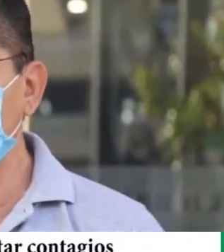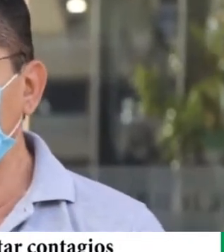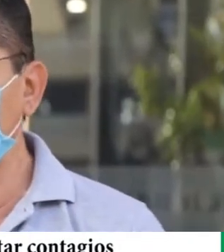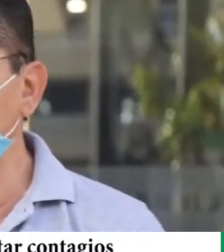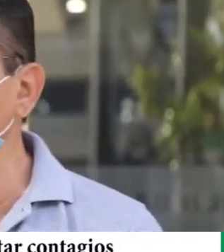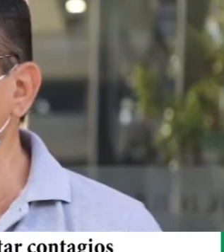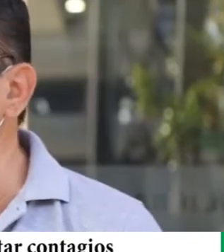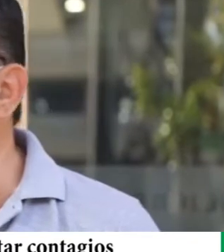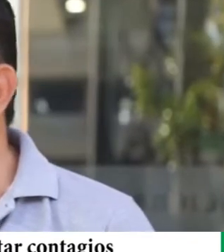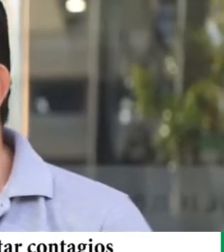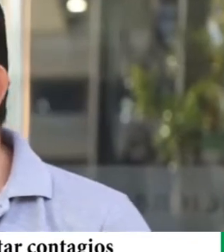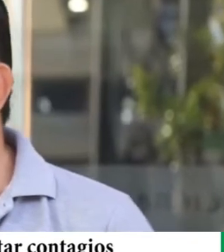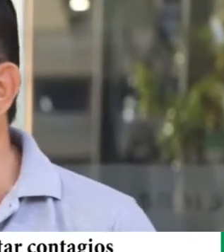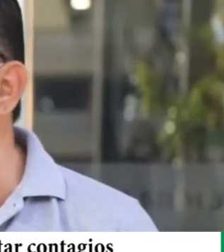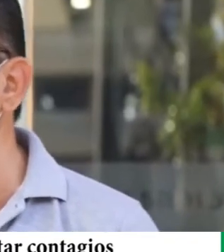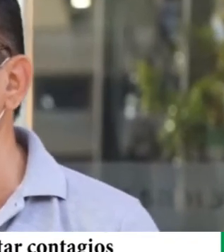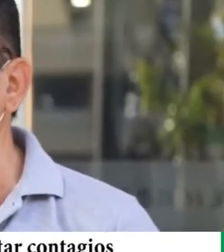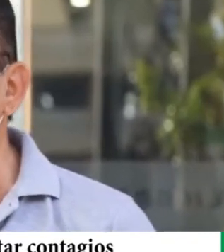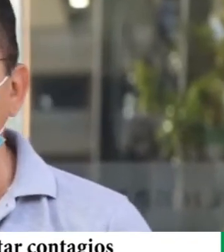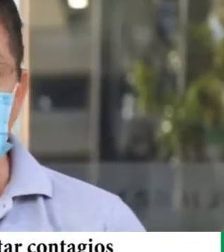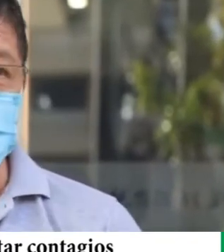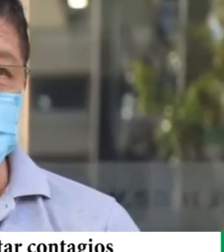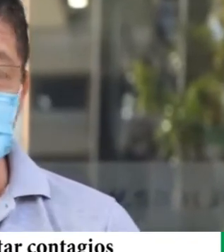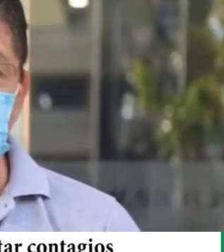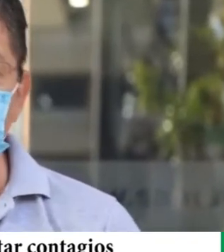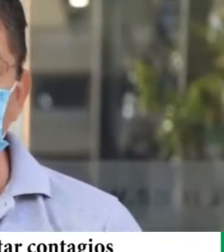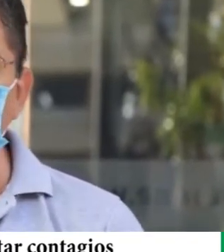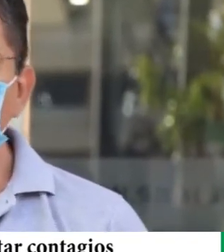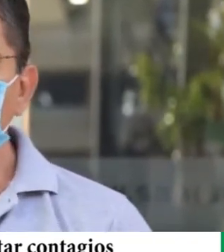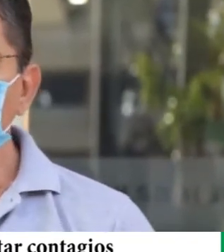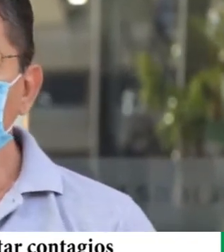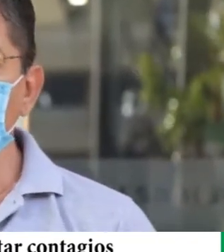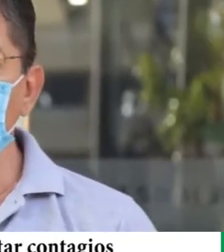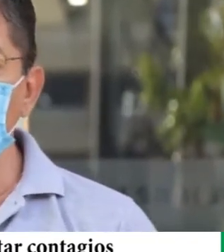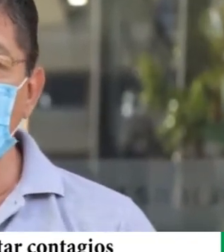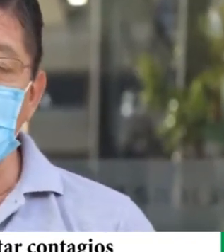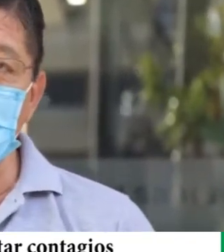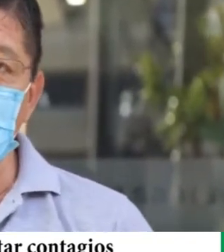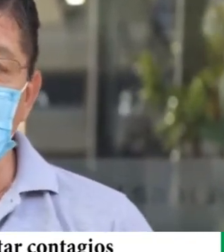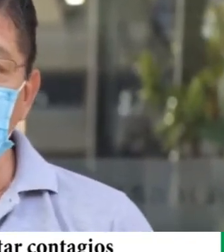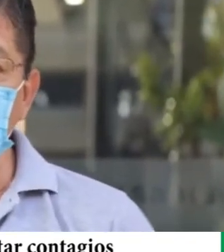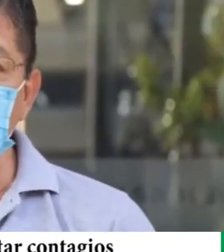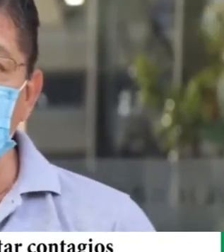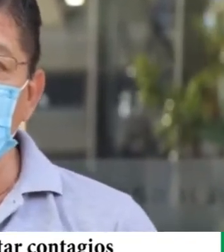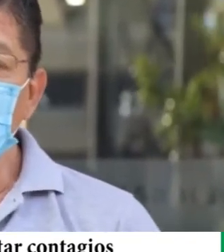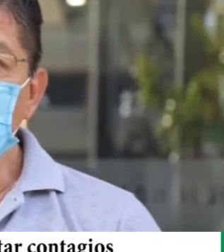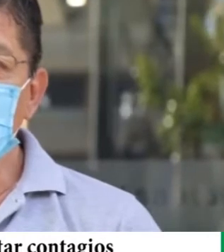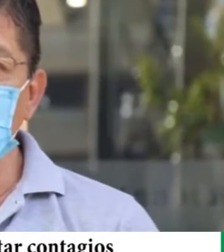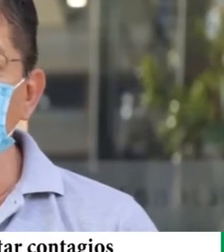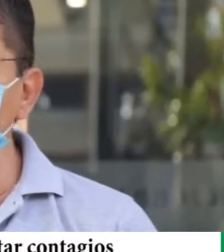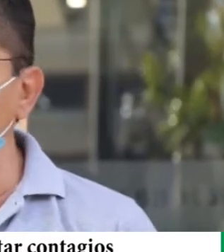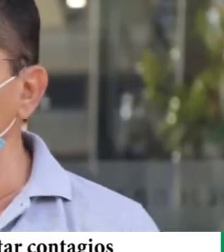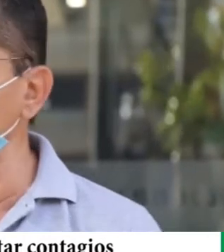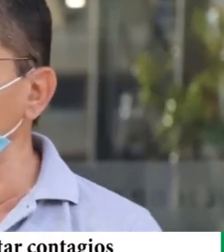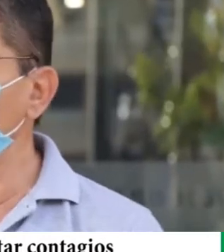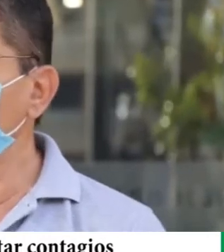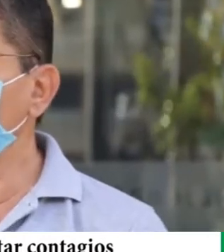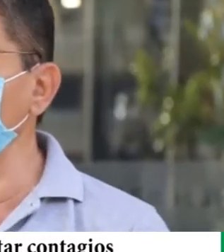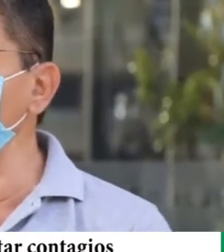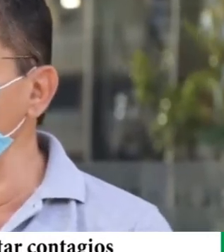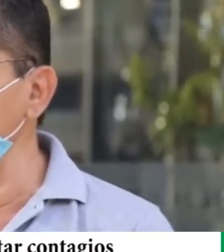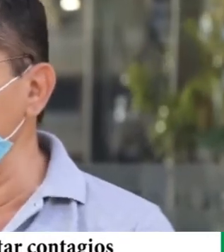el hospital de niños solo niños y en este caso específico yo le respondería de que serían destinados